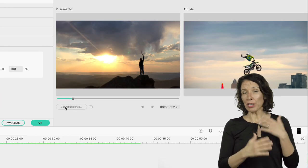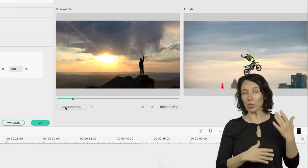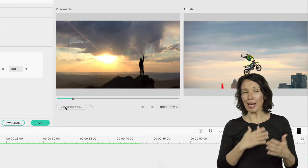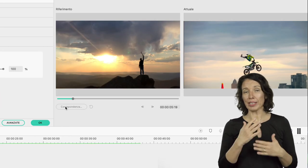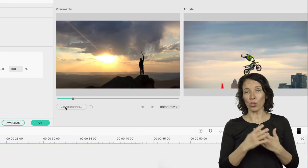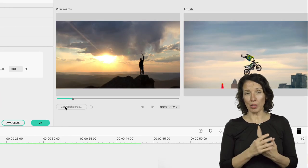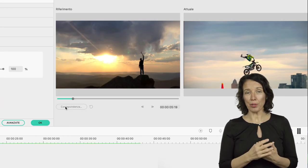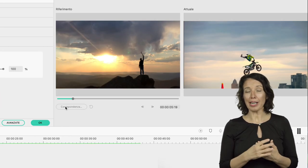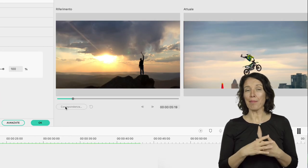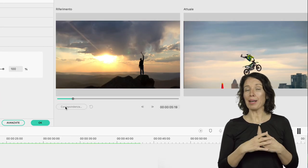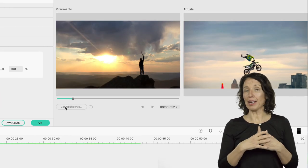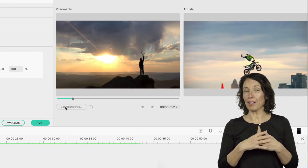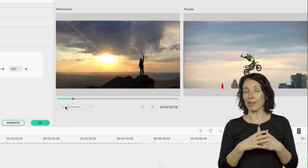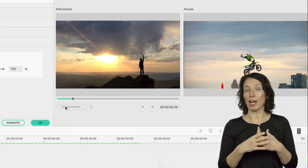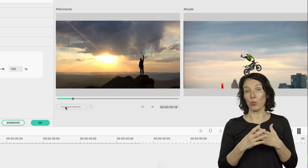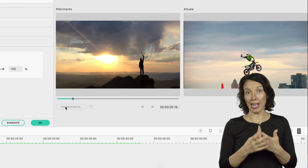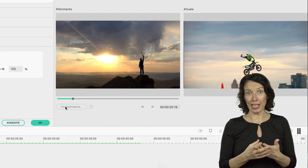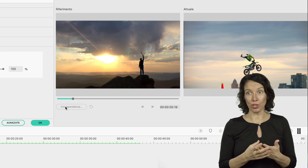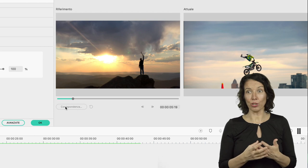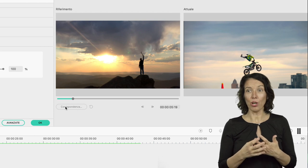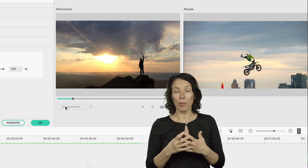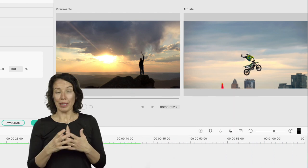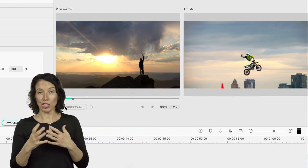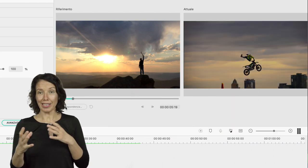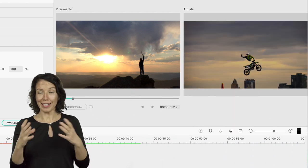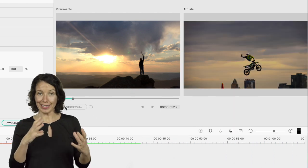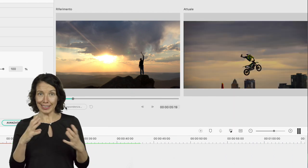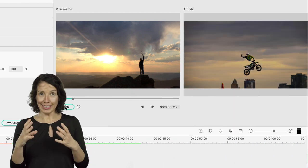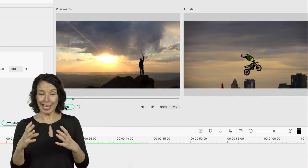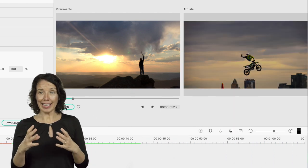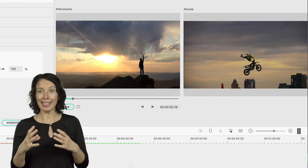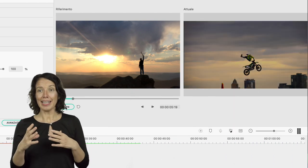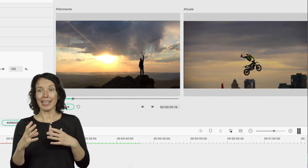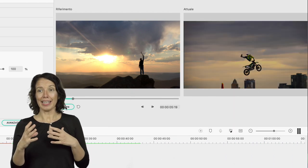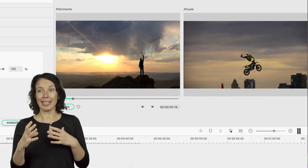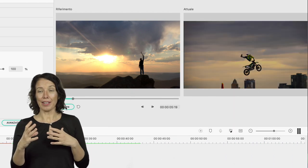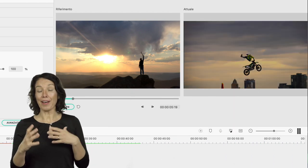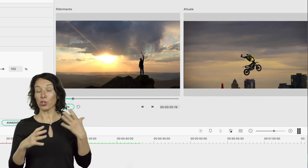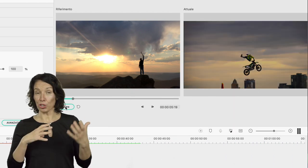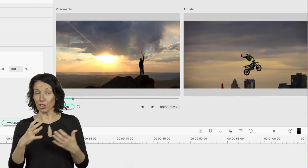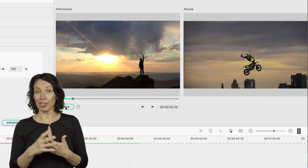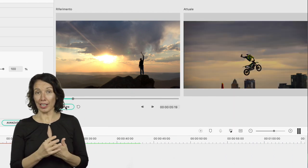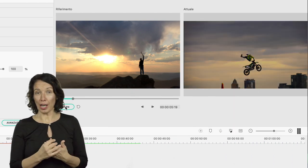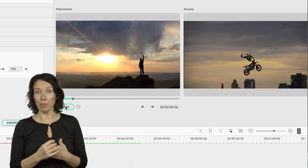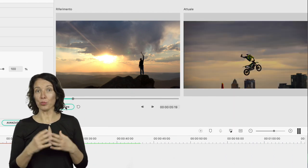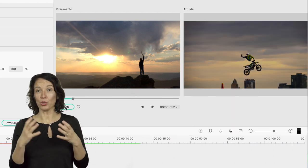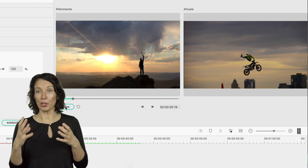automatico il programma farà un calcolo per cercare di allineare e far coincidere appunto i